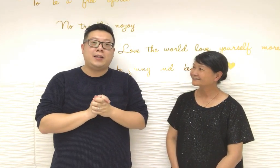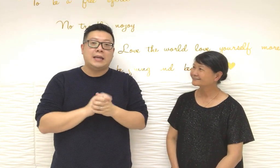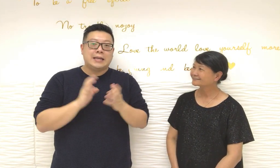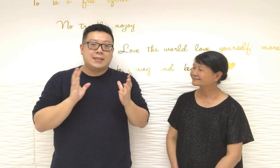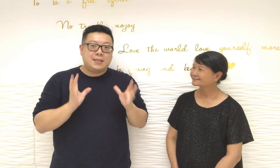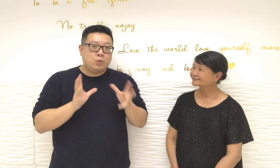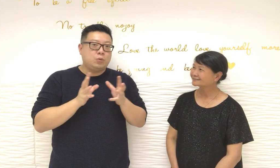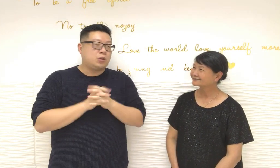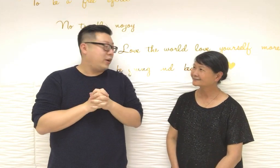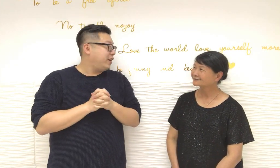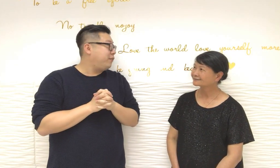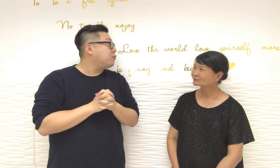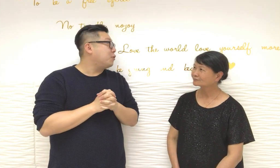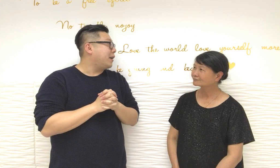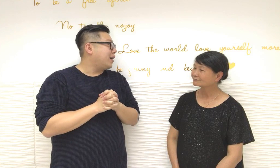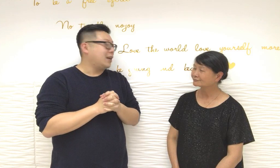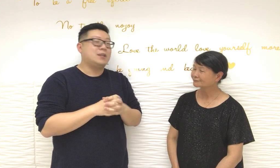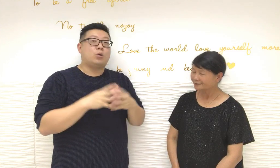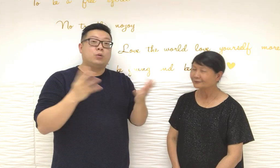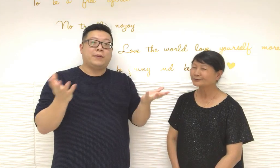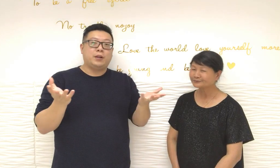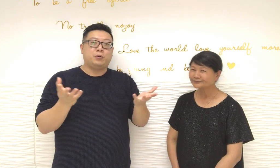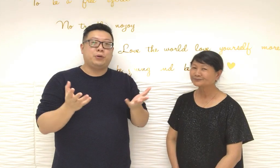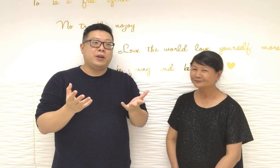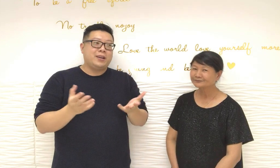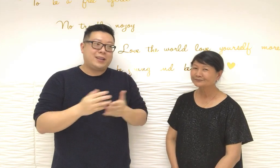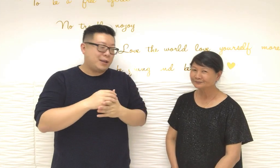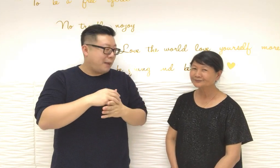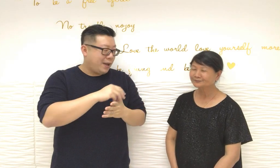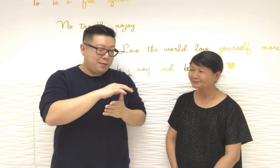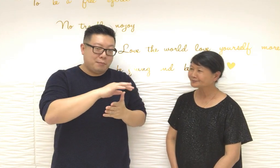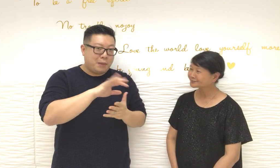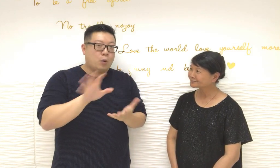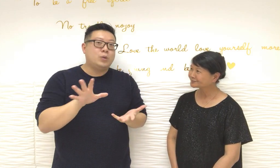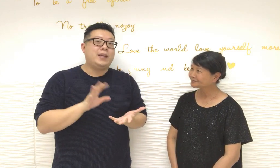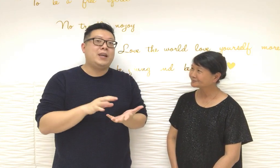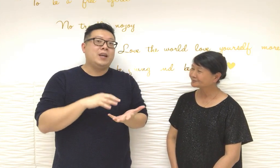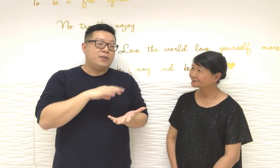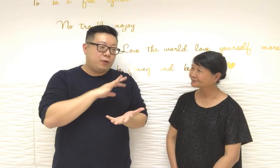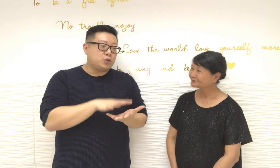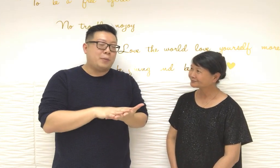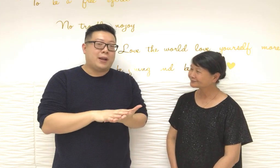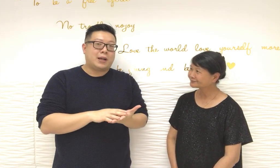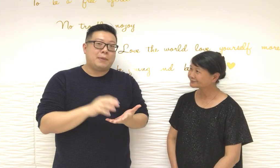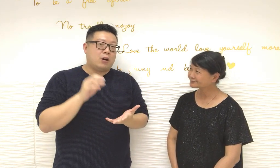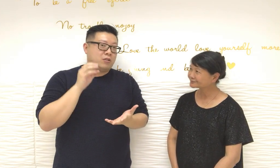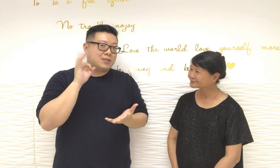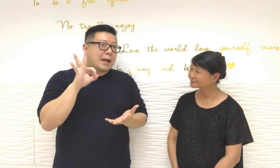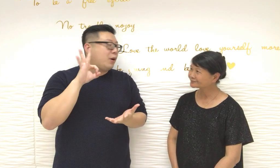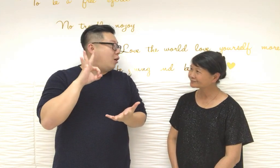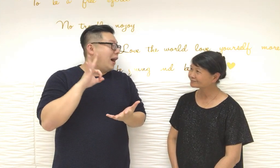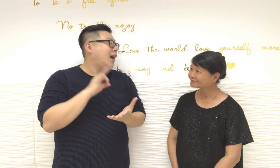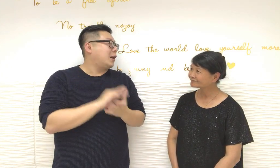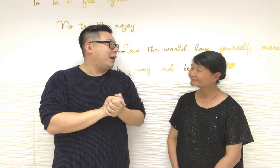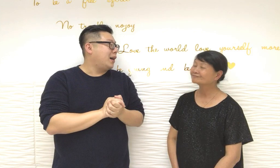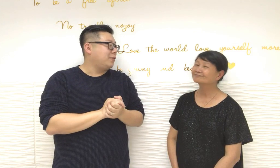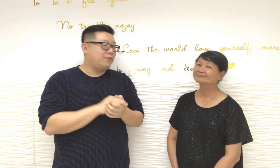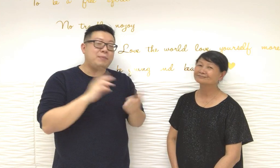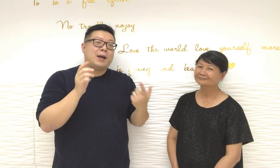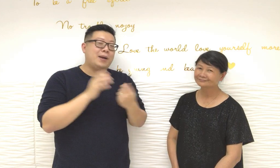招材的風水物很多人都會放某些風水物今天說三個分別是什麼